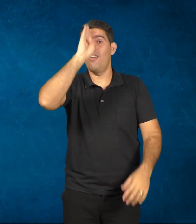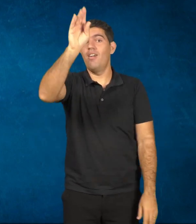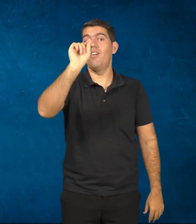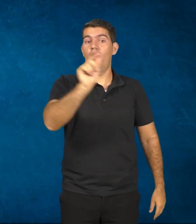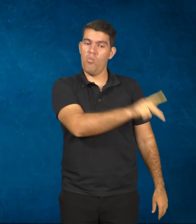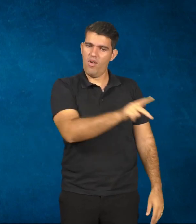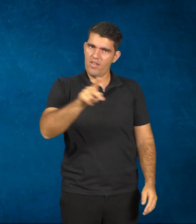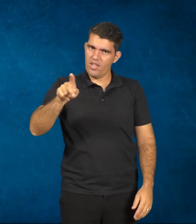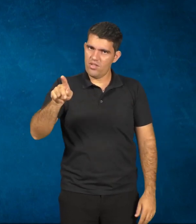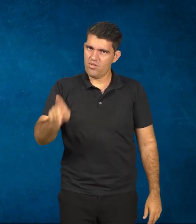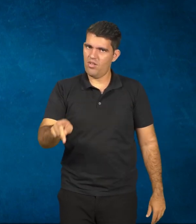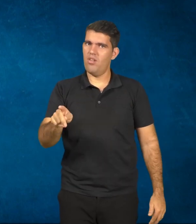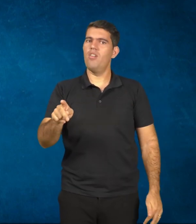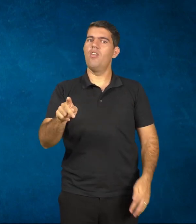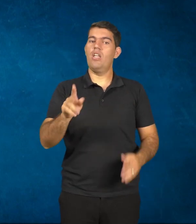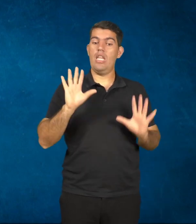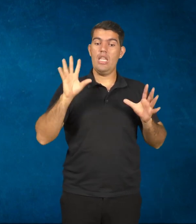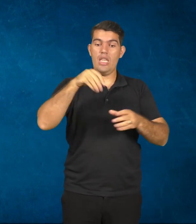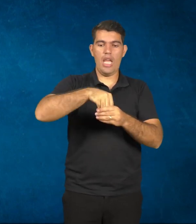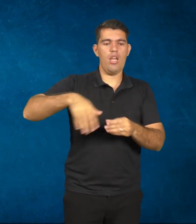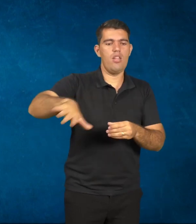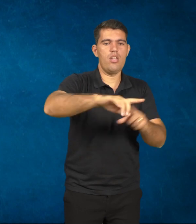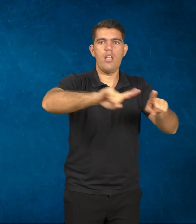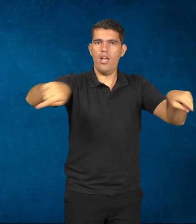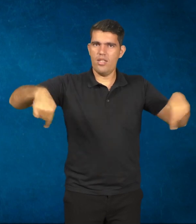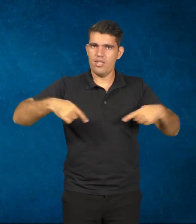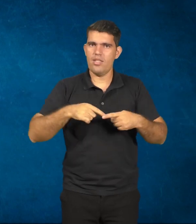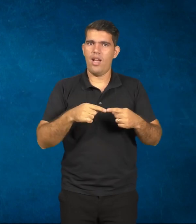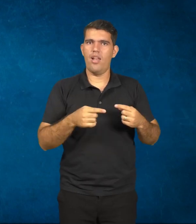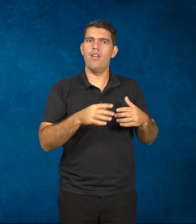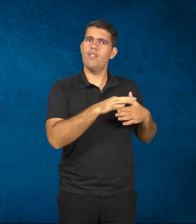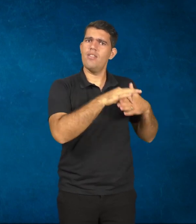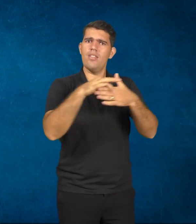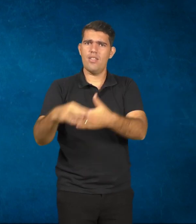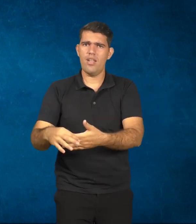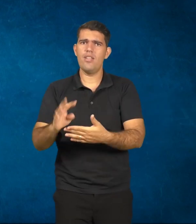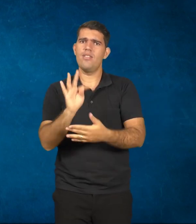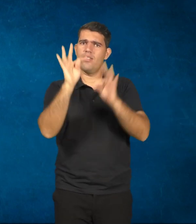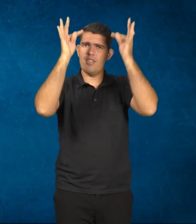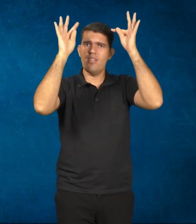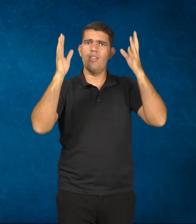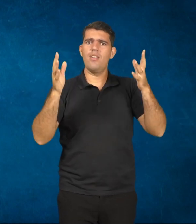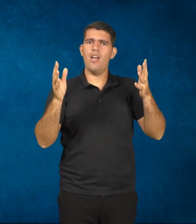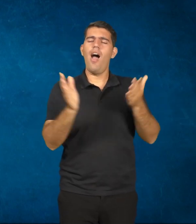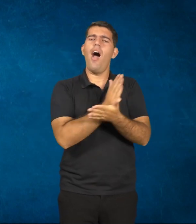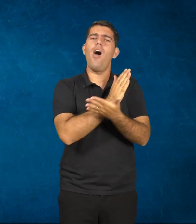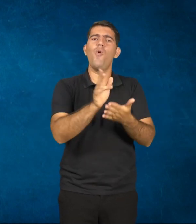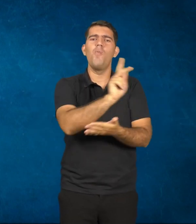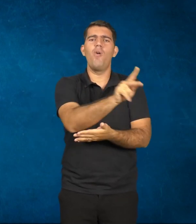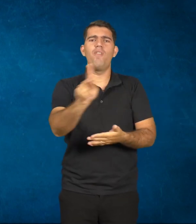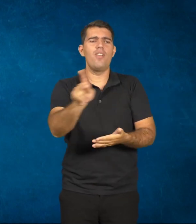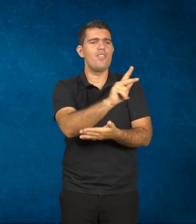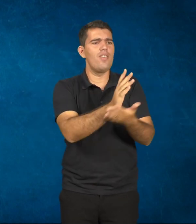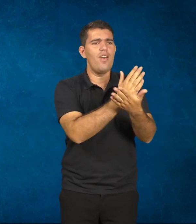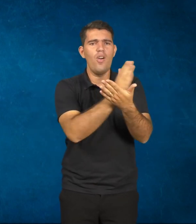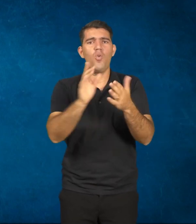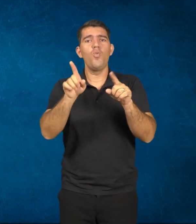dentro de sala de aula. Eu tenho visto experiências muito interessantes que professores têm feito usando o Twitter,